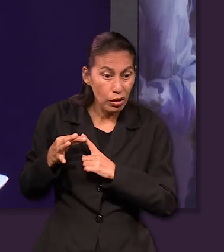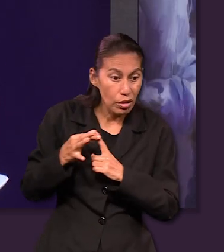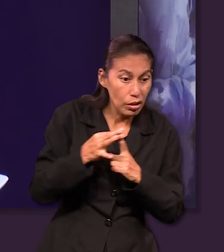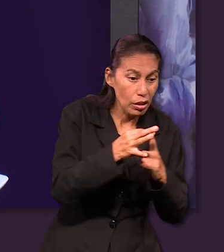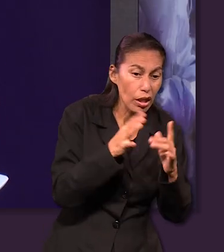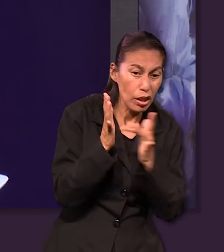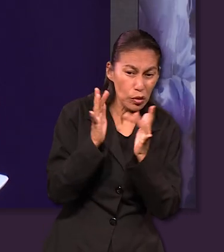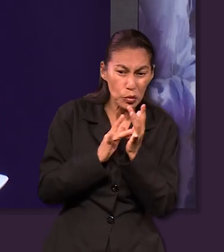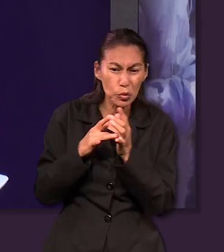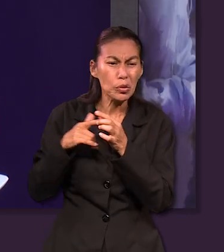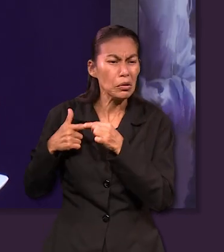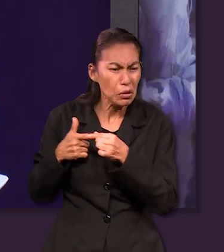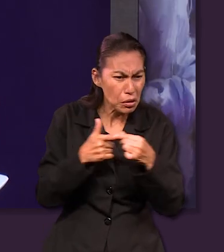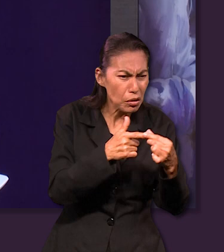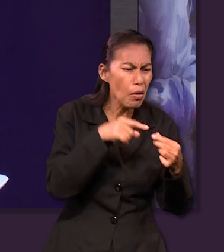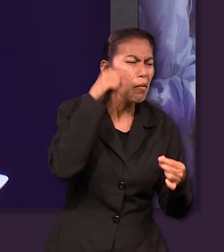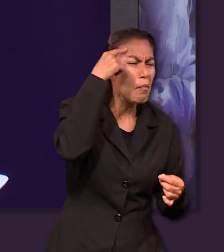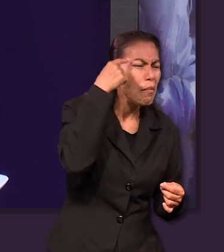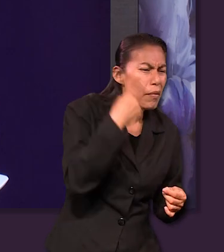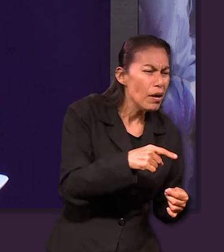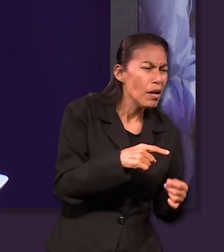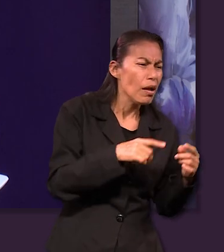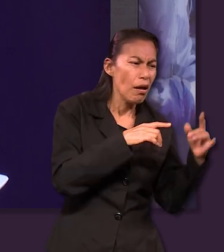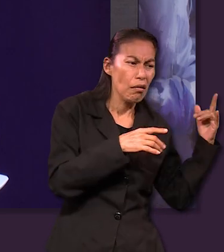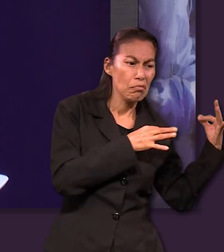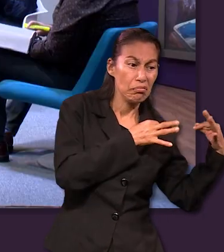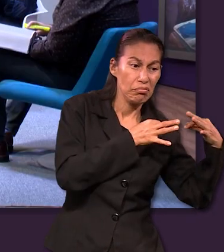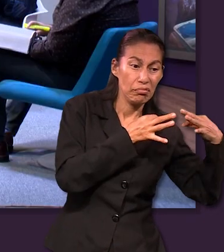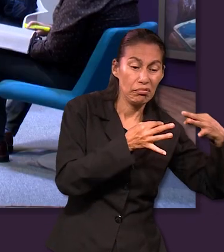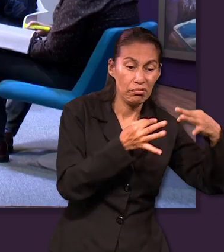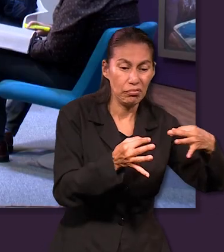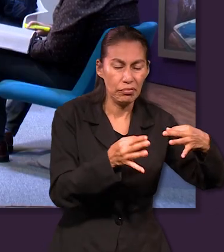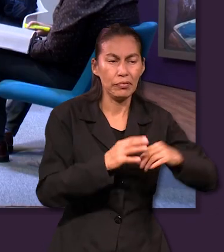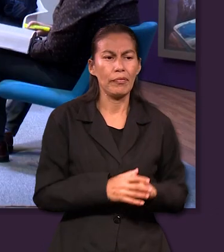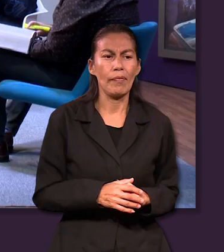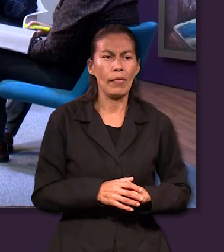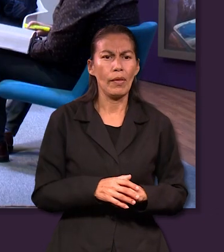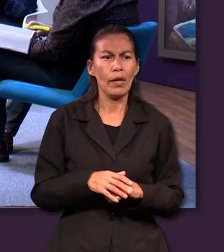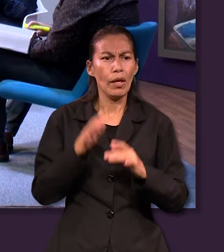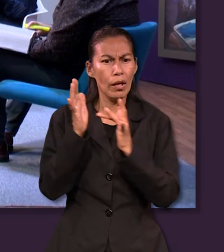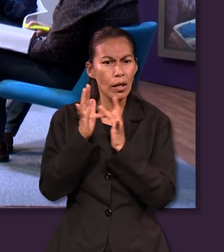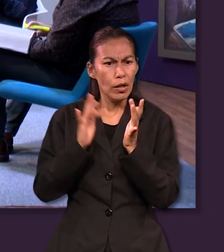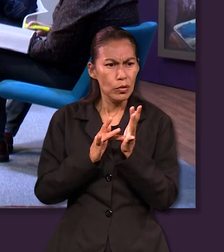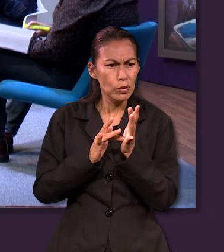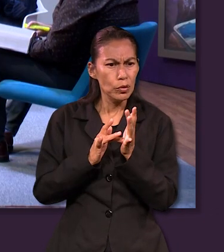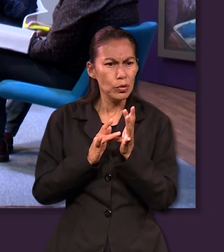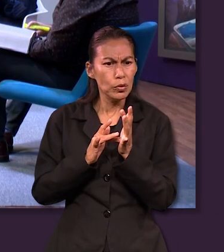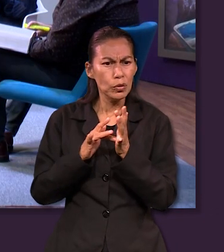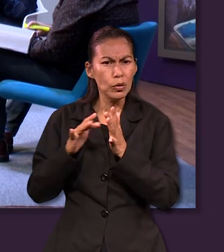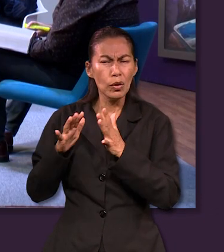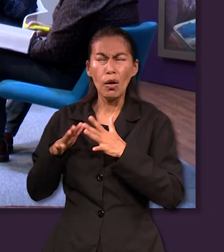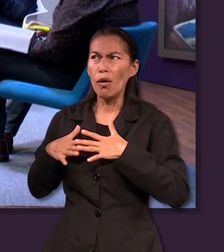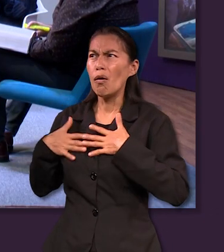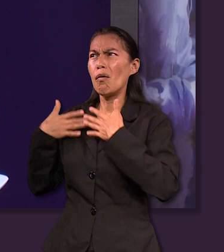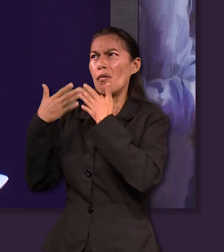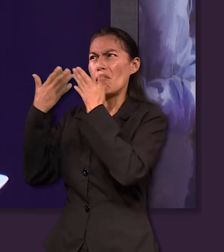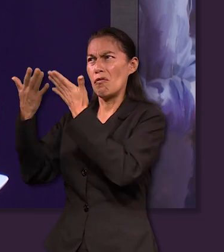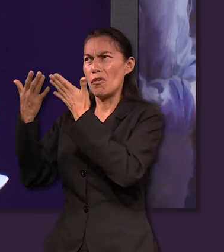una prueba tiene un propósito que lograr para nuestro bien Jesús no confió presuntosamente en las promesas de Dios yendo a la tentación